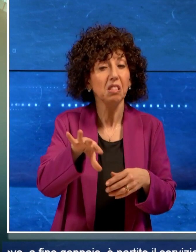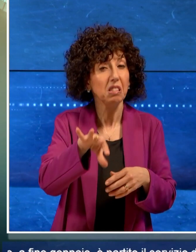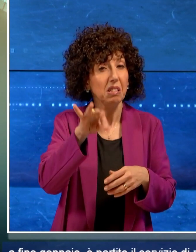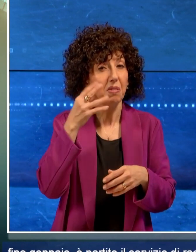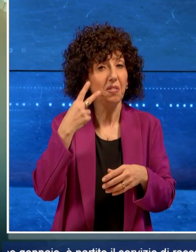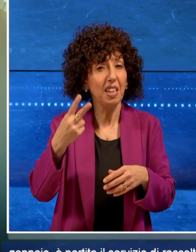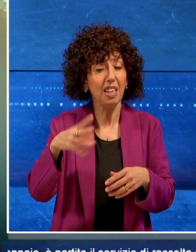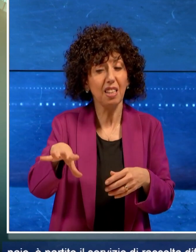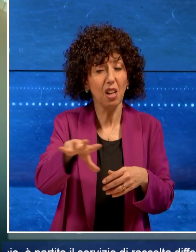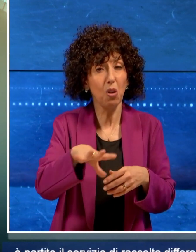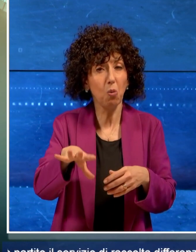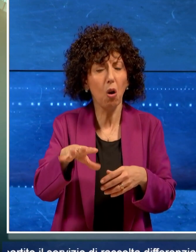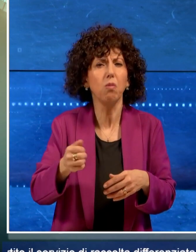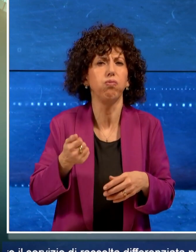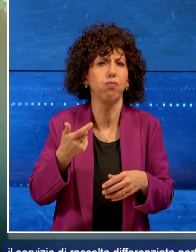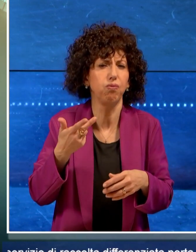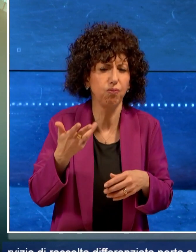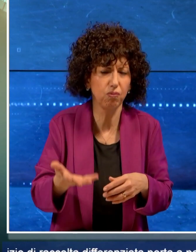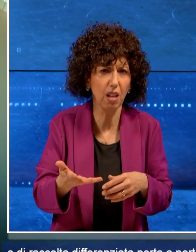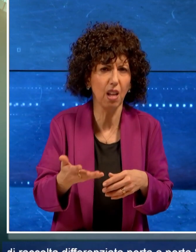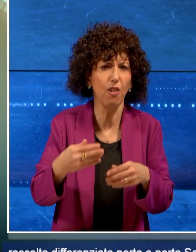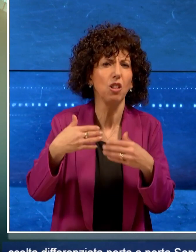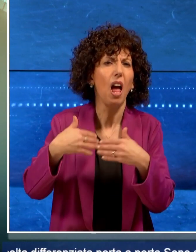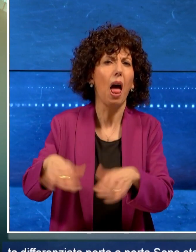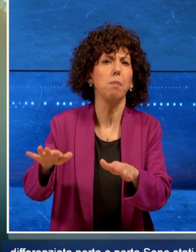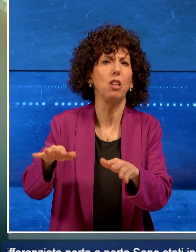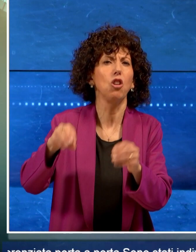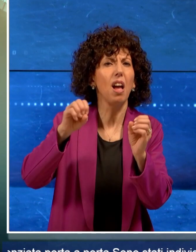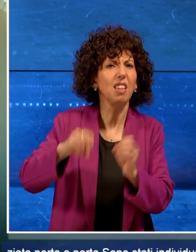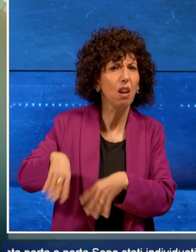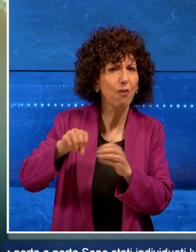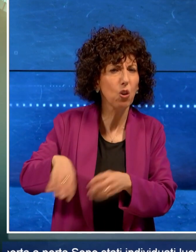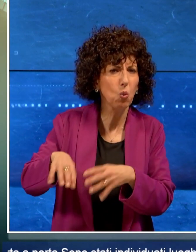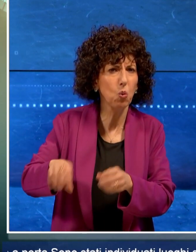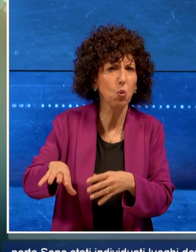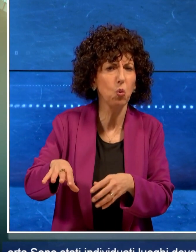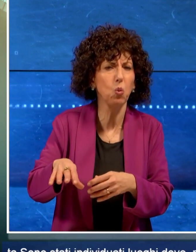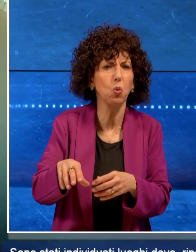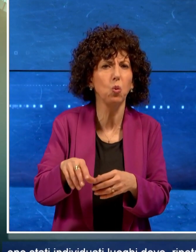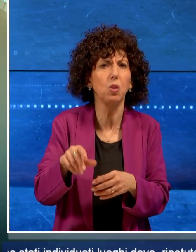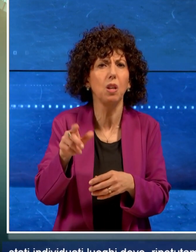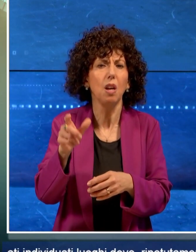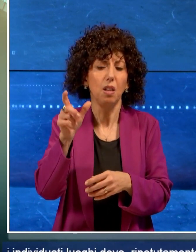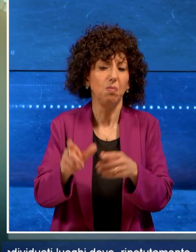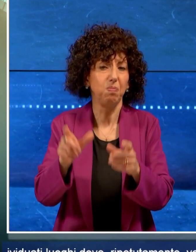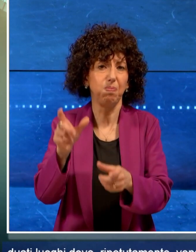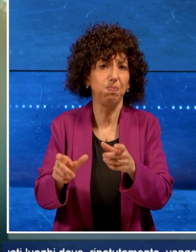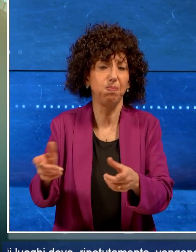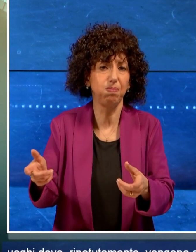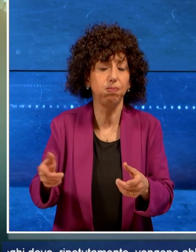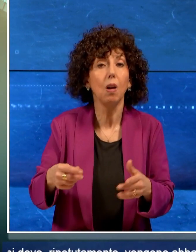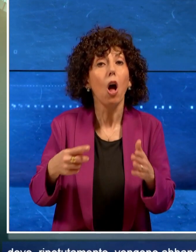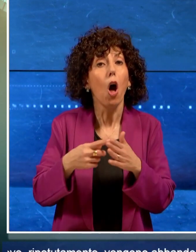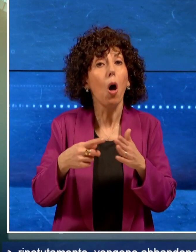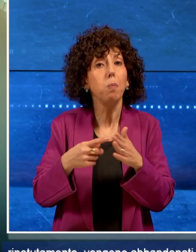luoghi dove ripetutamente vengono abbandonati i rifiuti da parte delle utenze. Gli